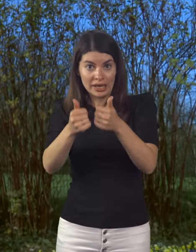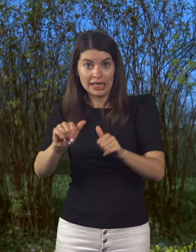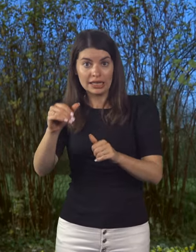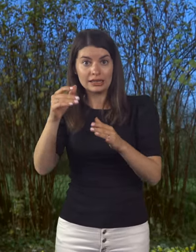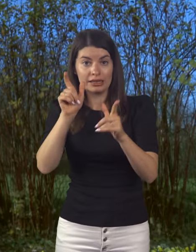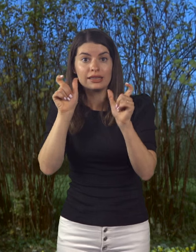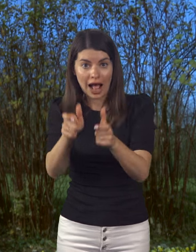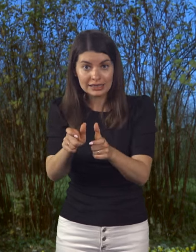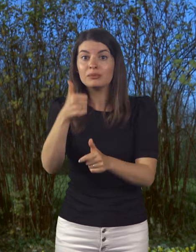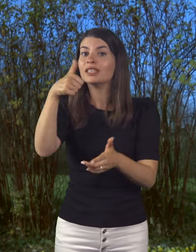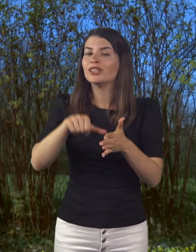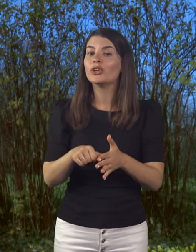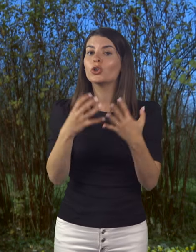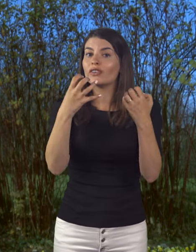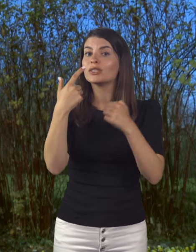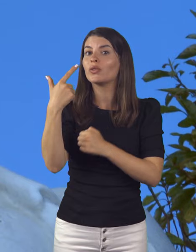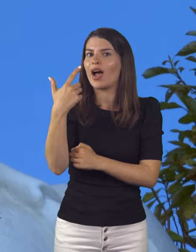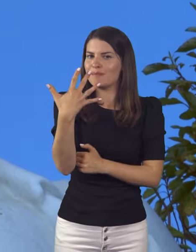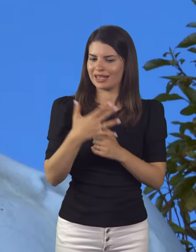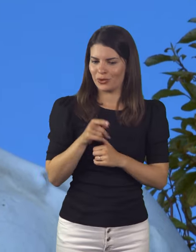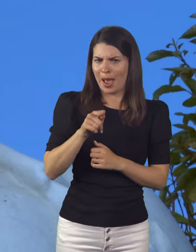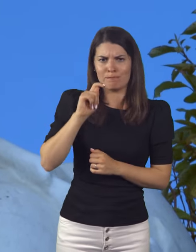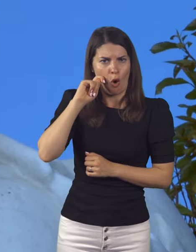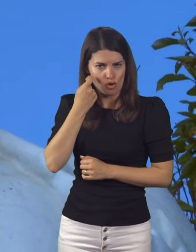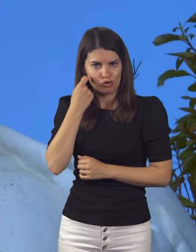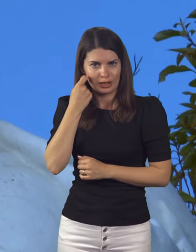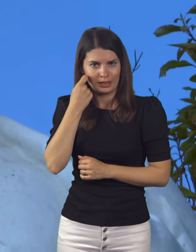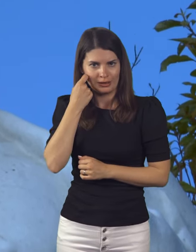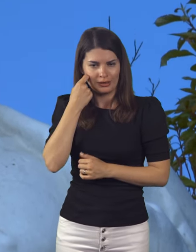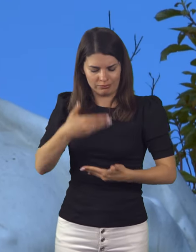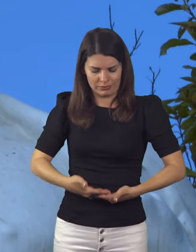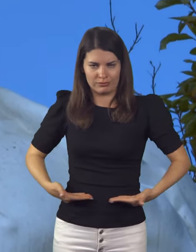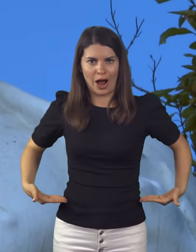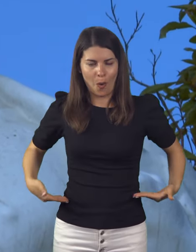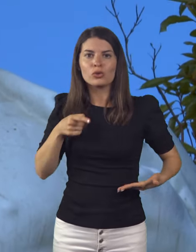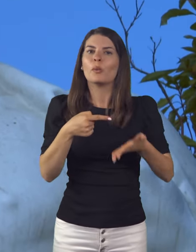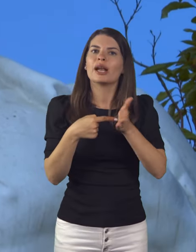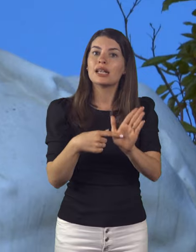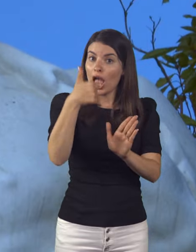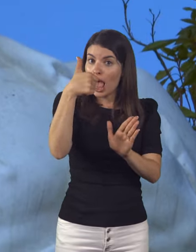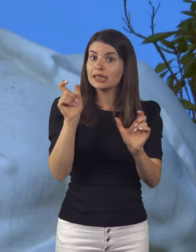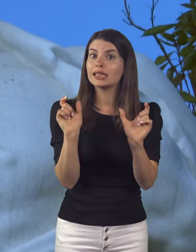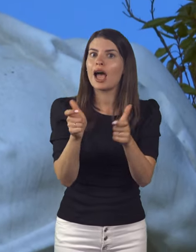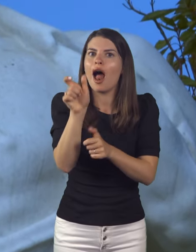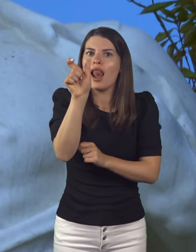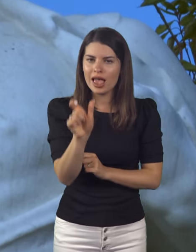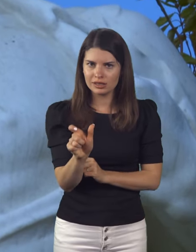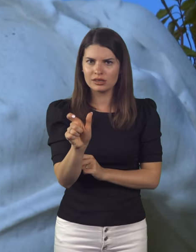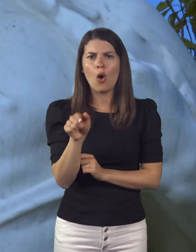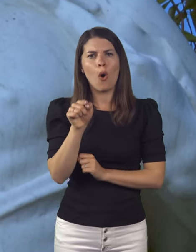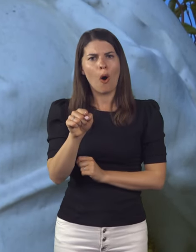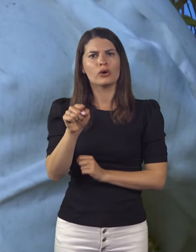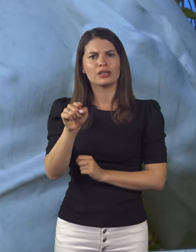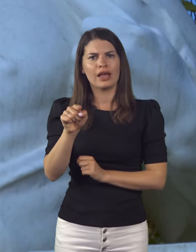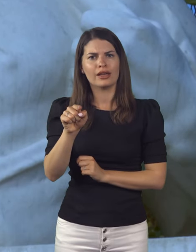izdelal leta 1952. Moška figura, opodobljena do pasu, predstavlja Talca, ki se je